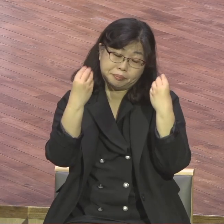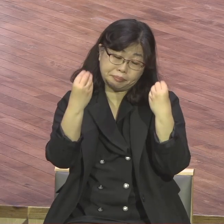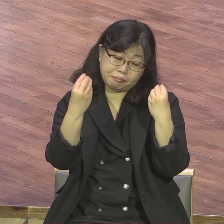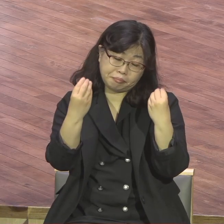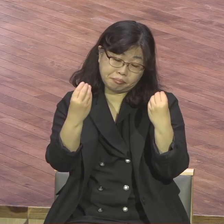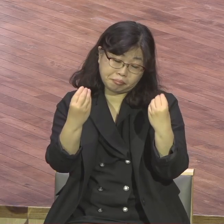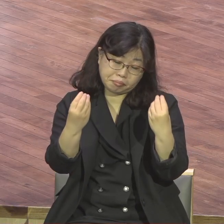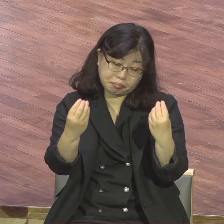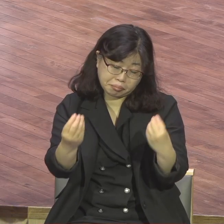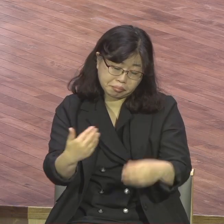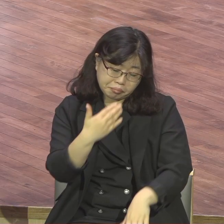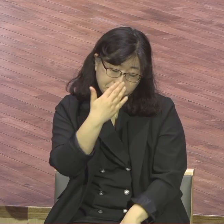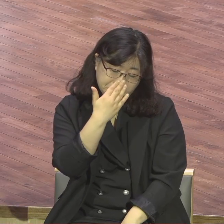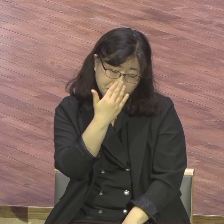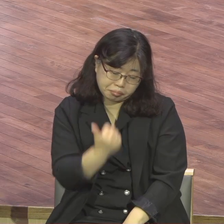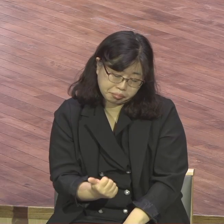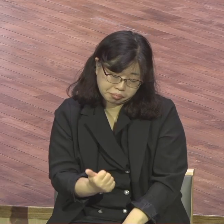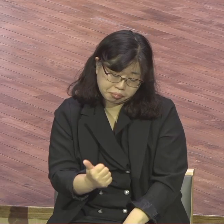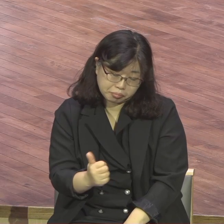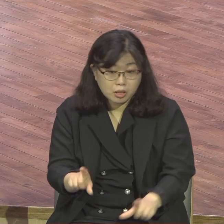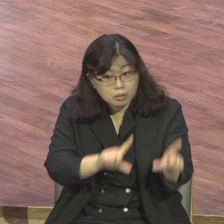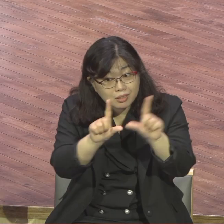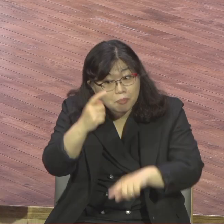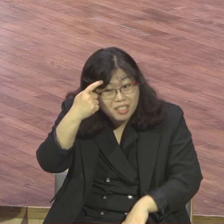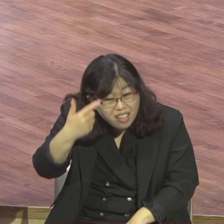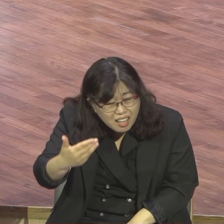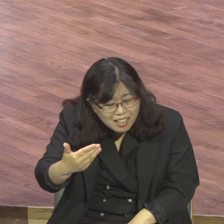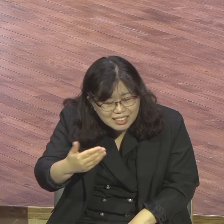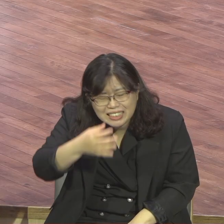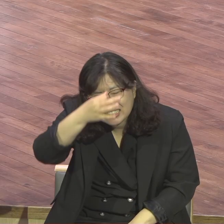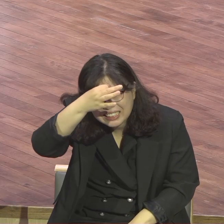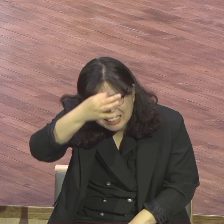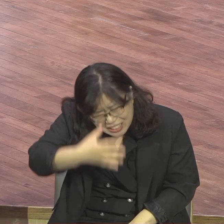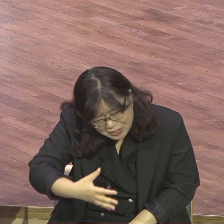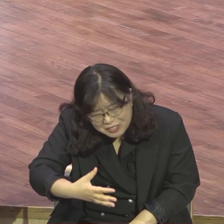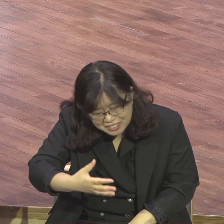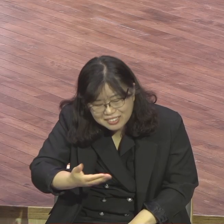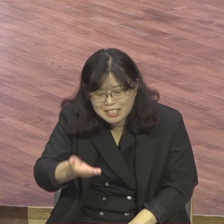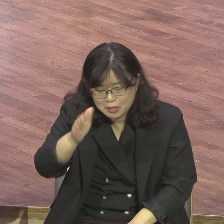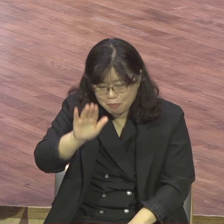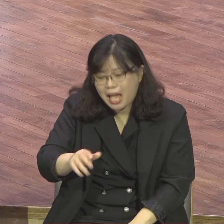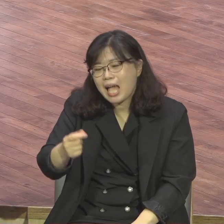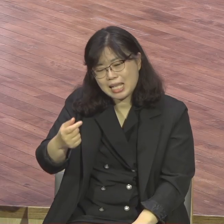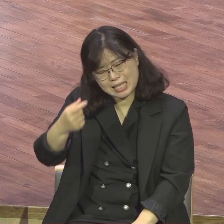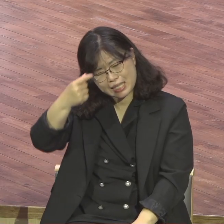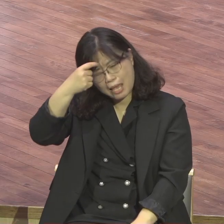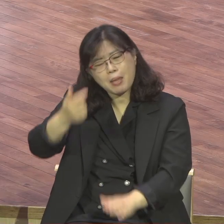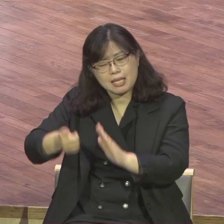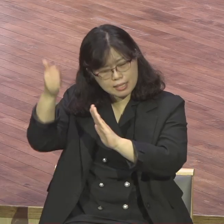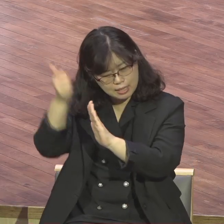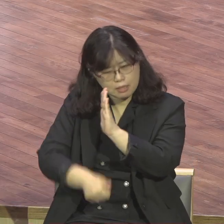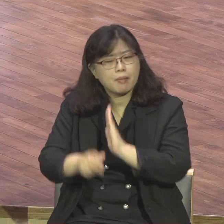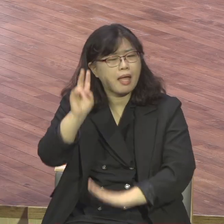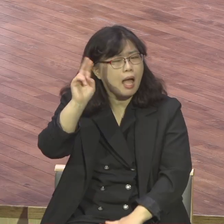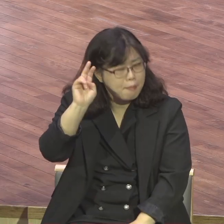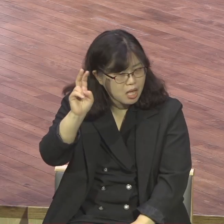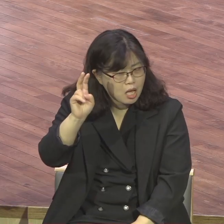변화가 없다 예배 실패자입니다 볼 것도 없습니다 다른 변명하지 마세요 해봐요 아무 소용없어요 하나님께 안